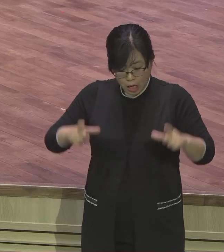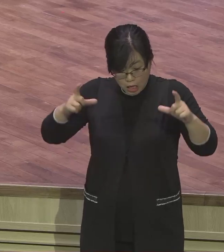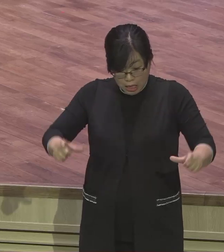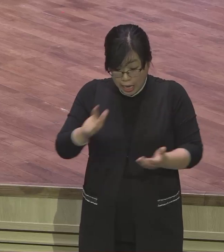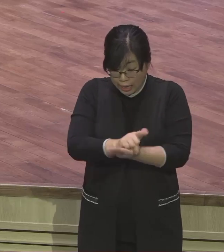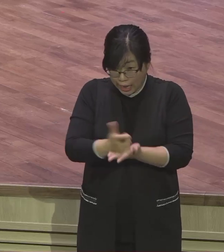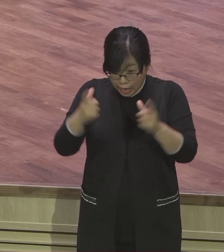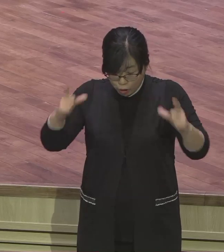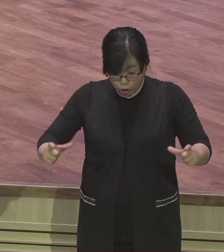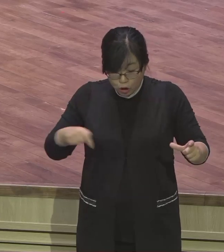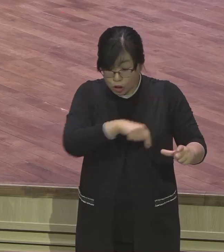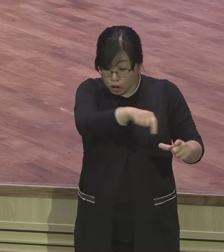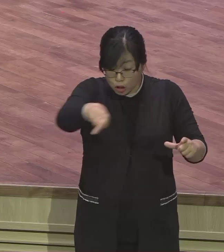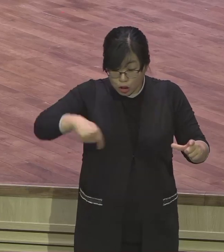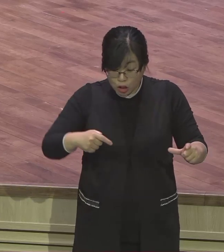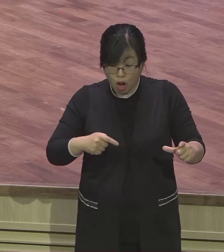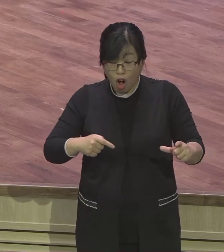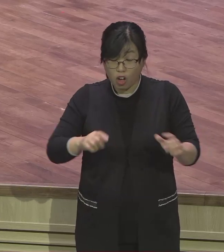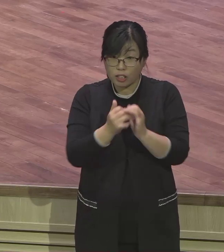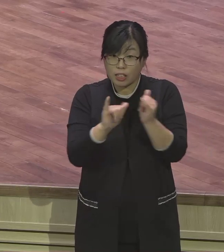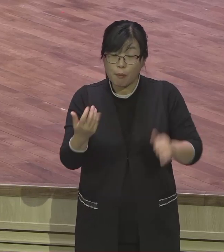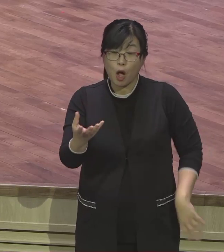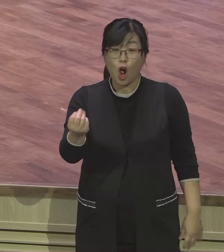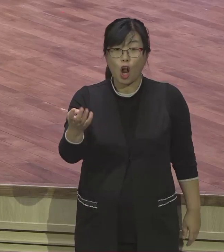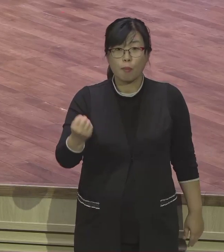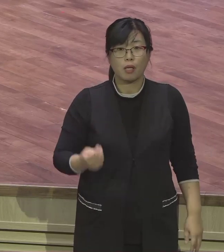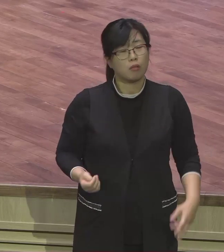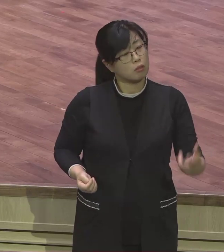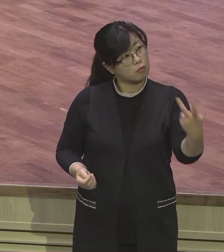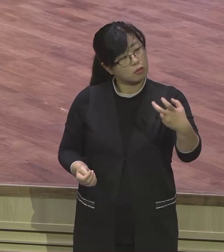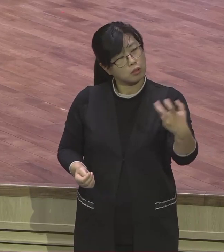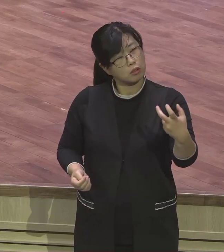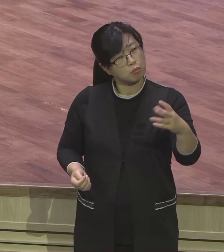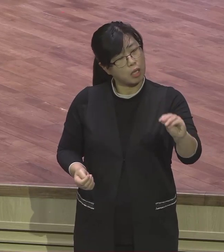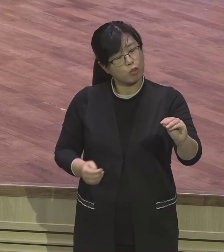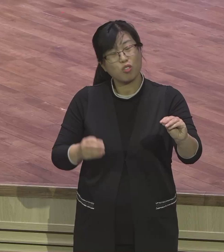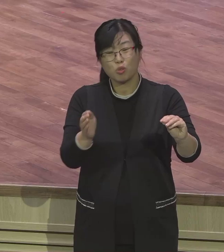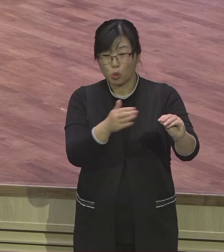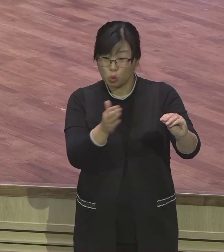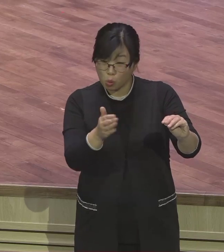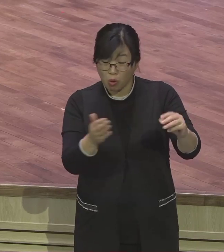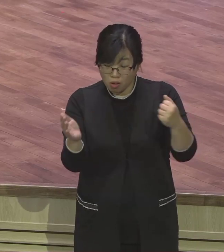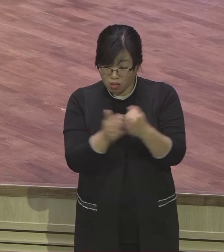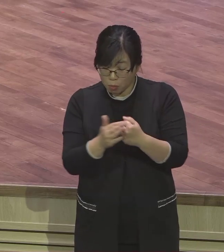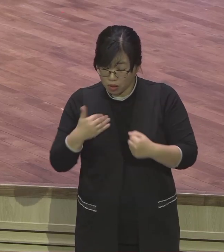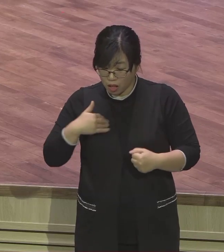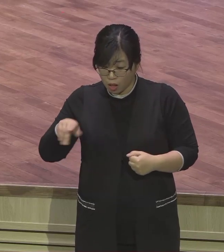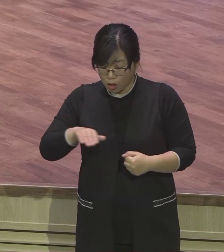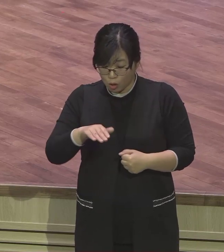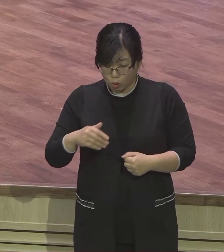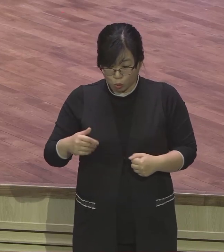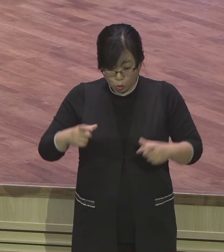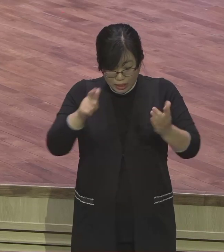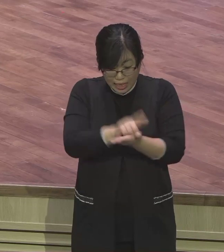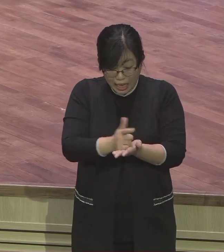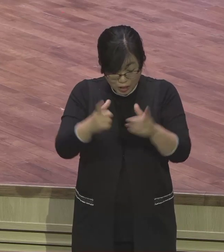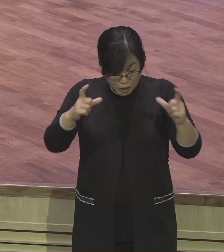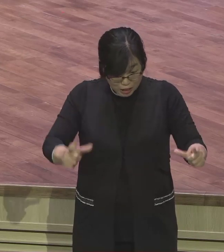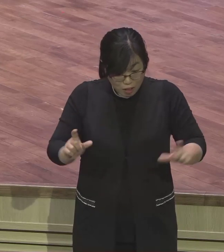강서구의 두 배요. 두 배. 막 잘 안 떠오르겠지만 이 강서구